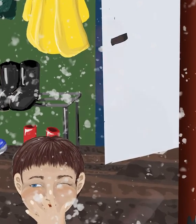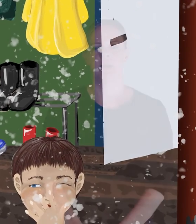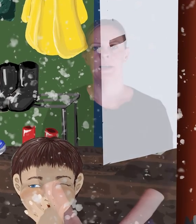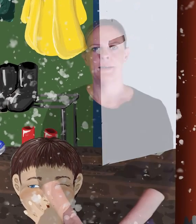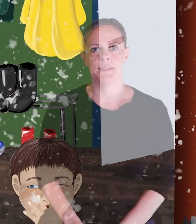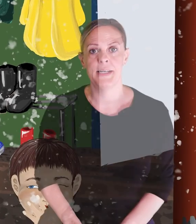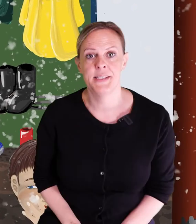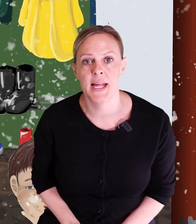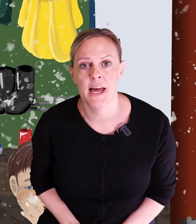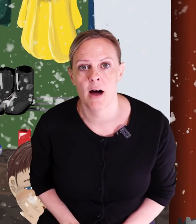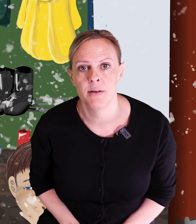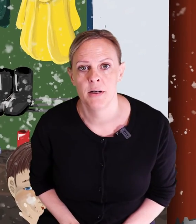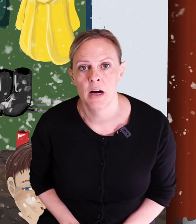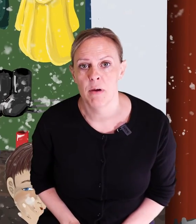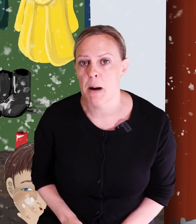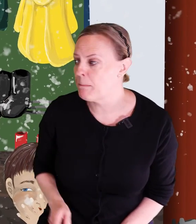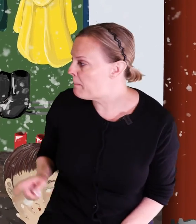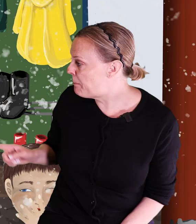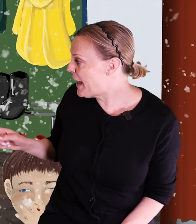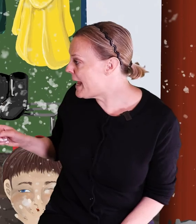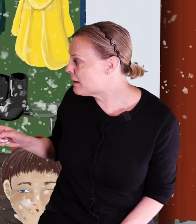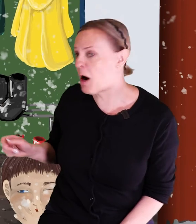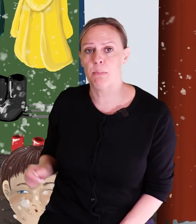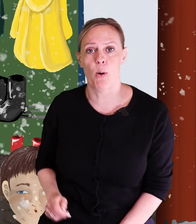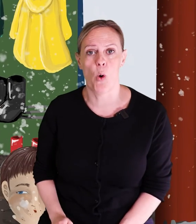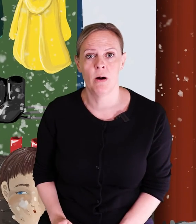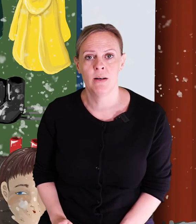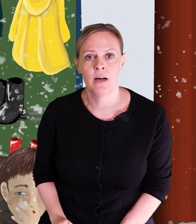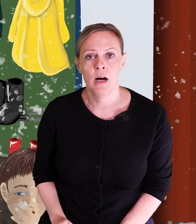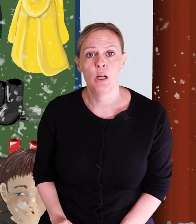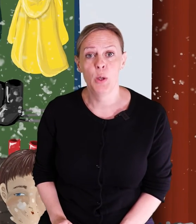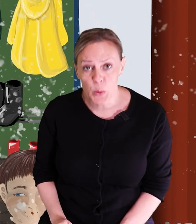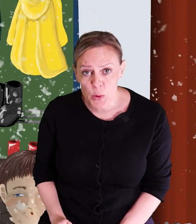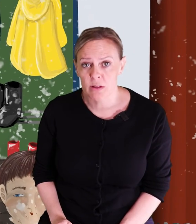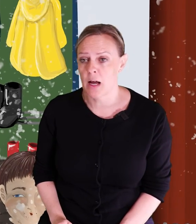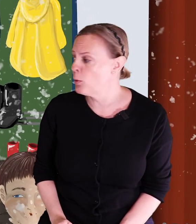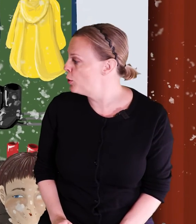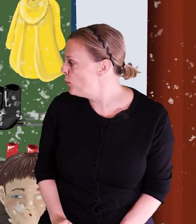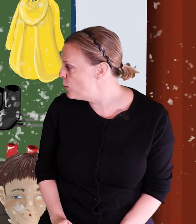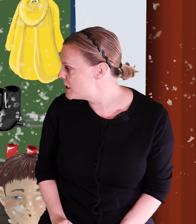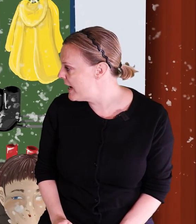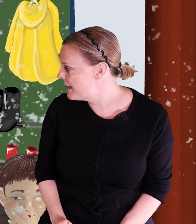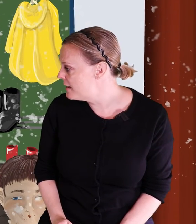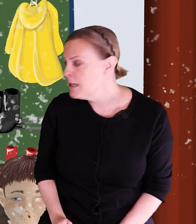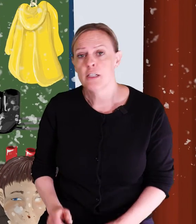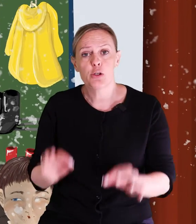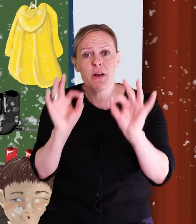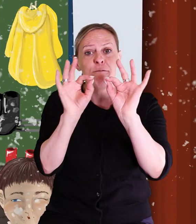Sedan ser han vad pappa pekar på. Lutad mot husväggen står den